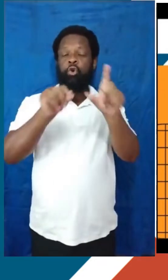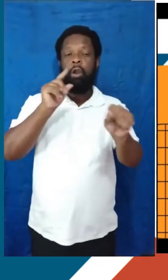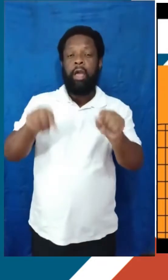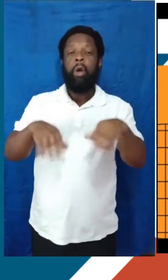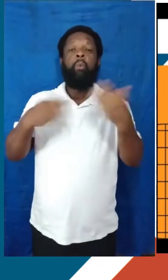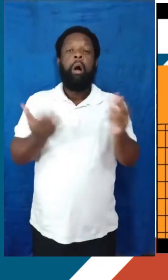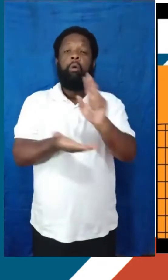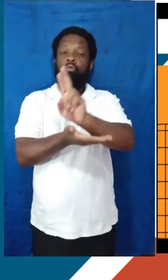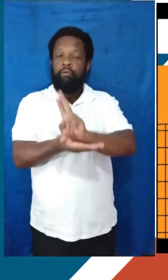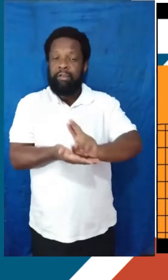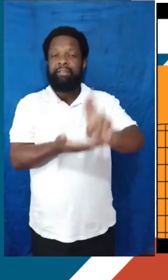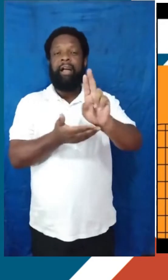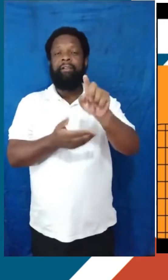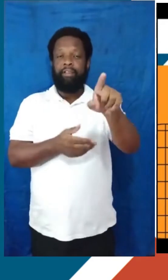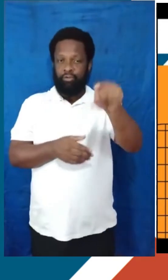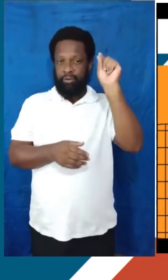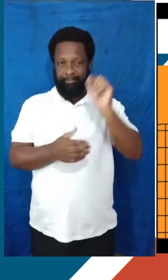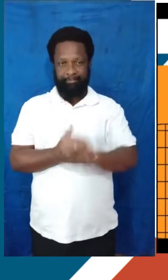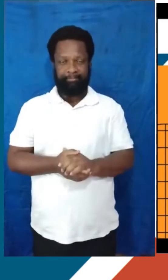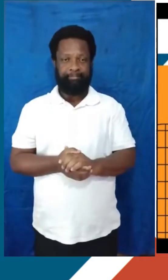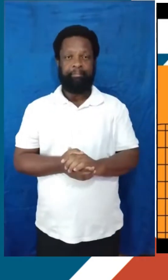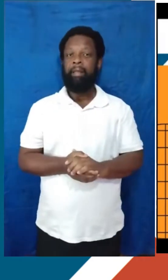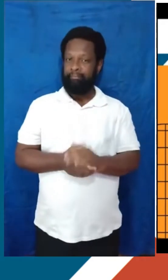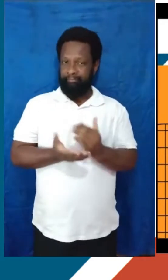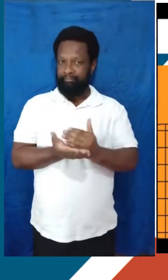qual a universidade no meio desse processo todo. Então vamos lá.